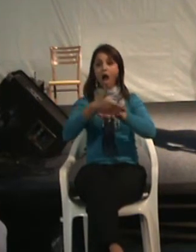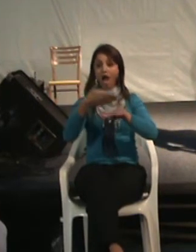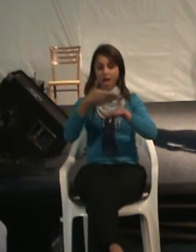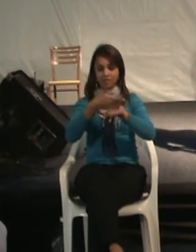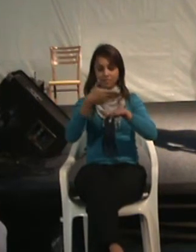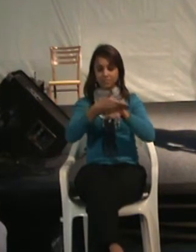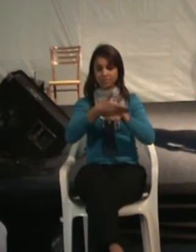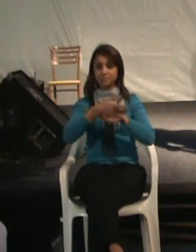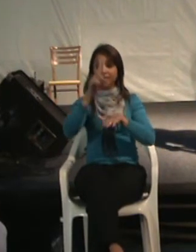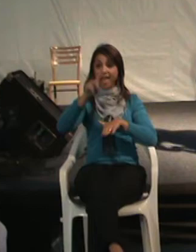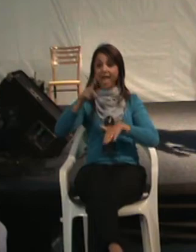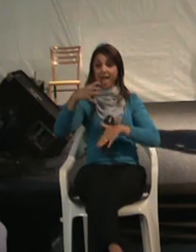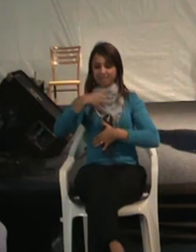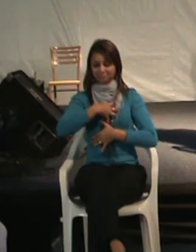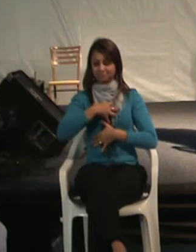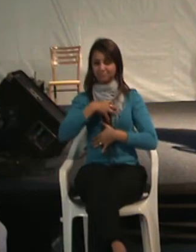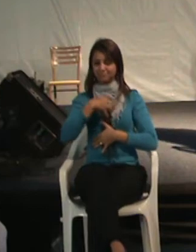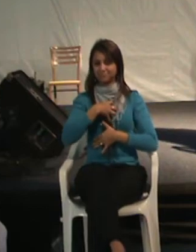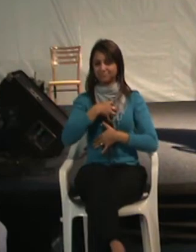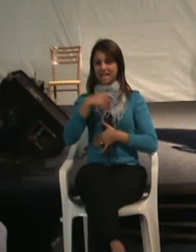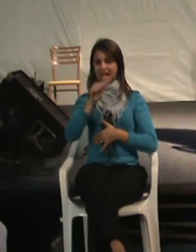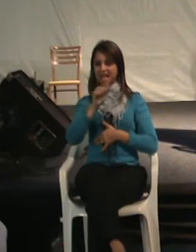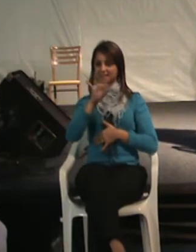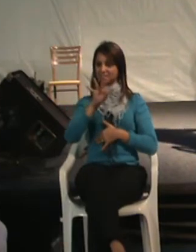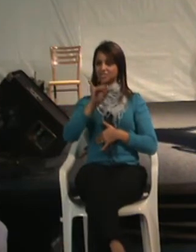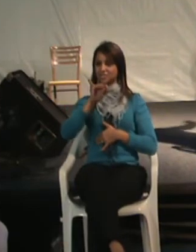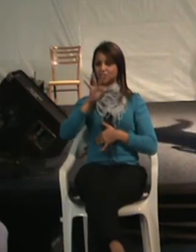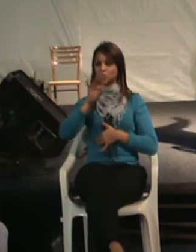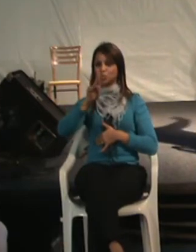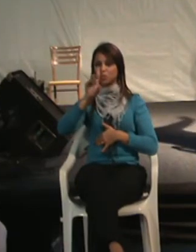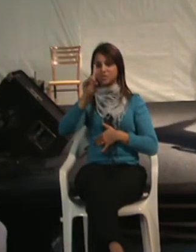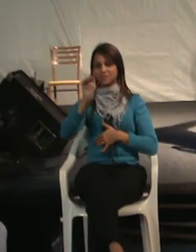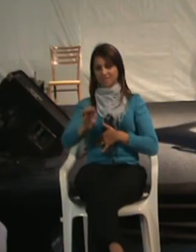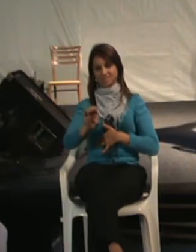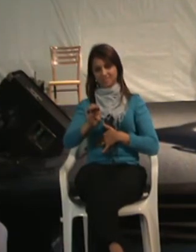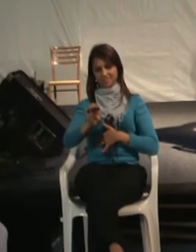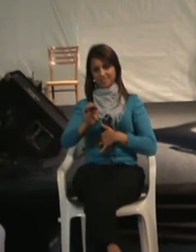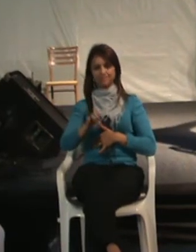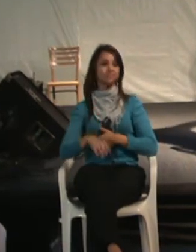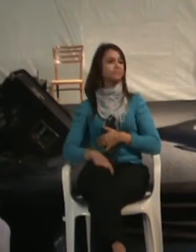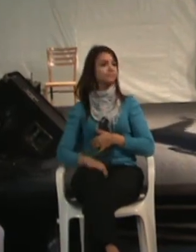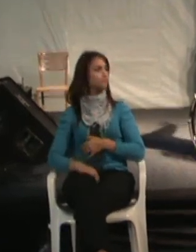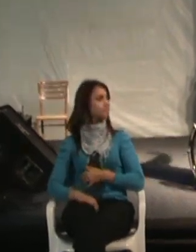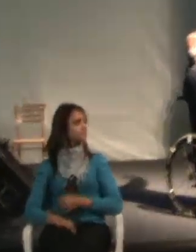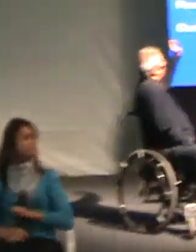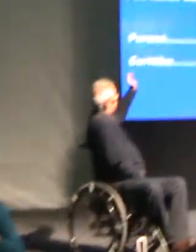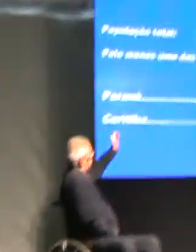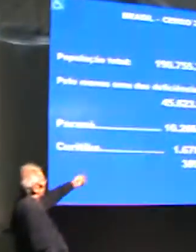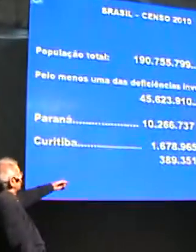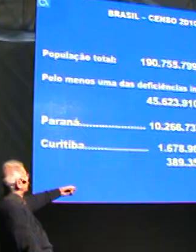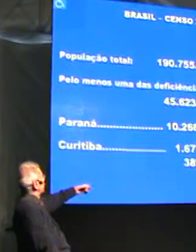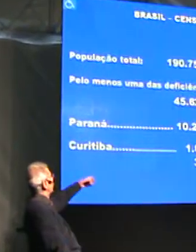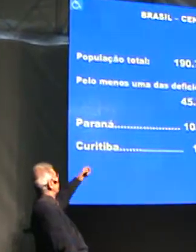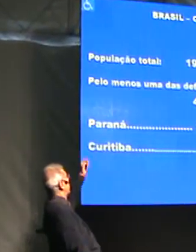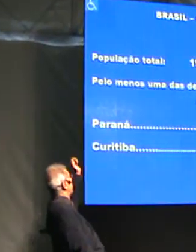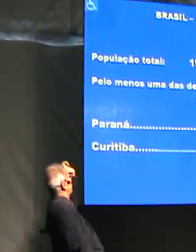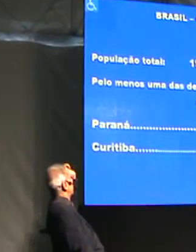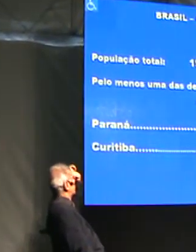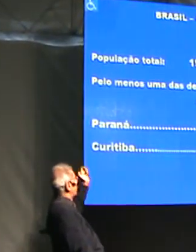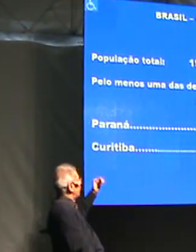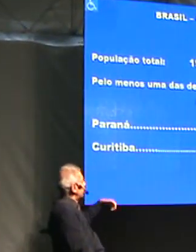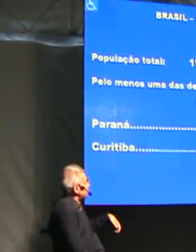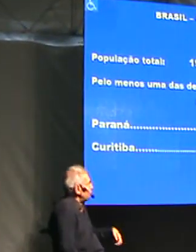atitudinal. Ok. Olha só isso aqui, pessoal. Censo de